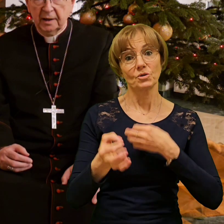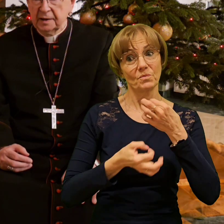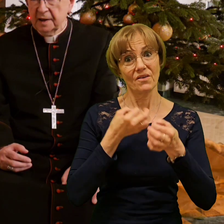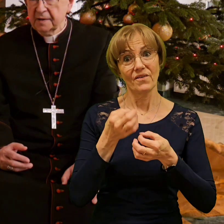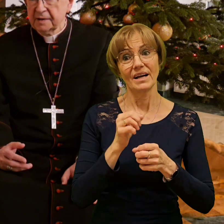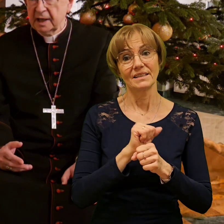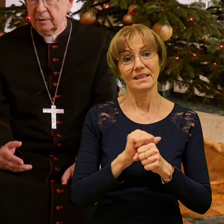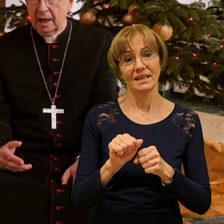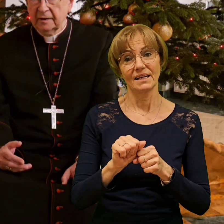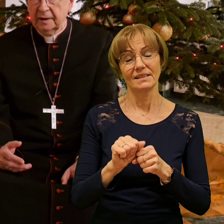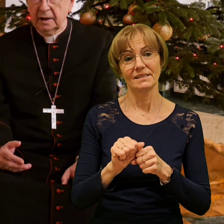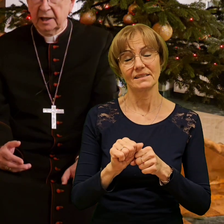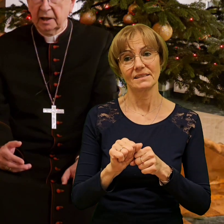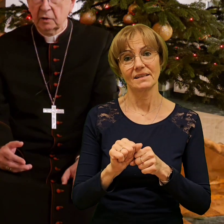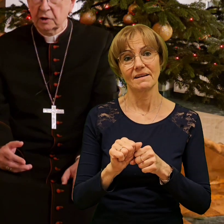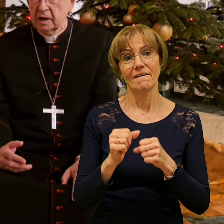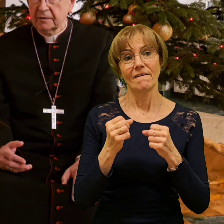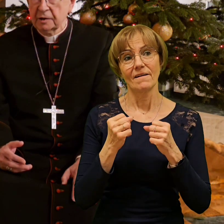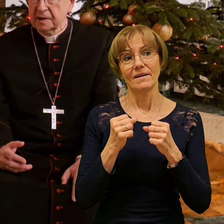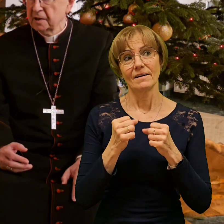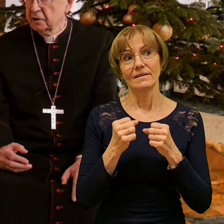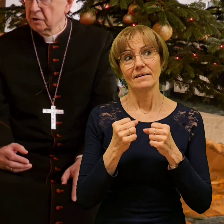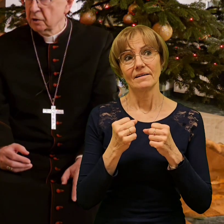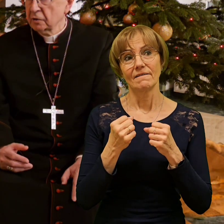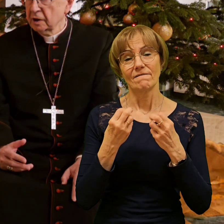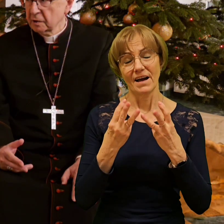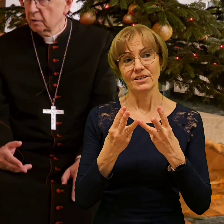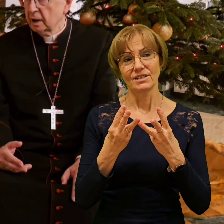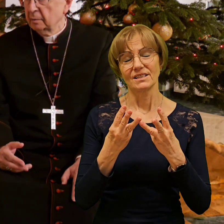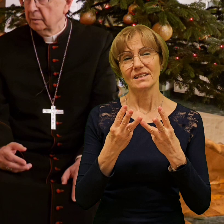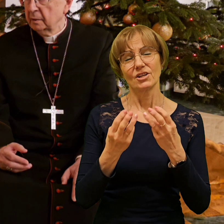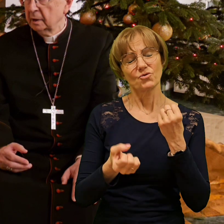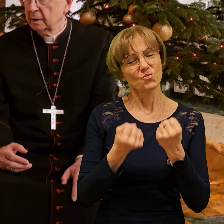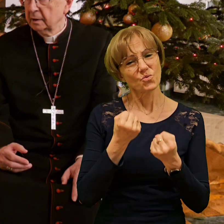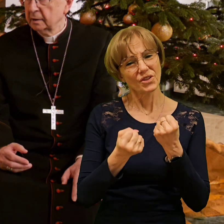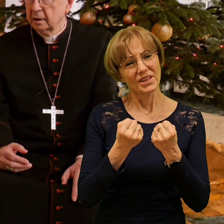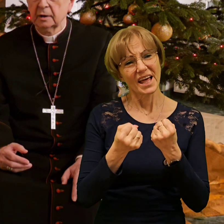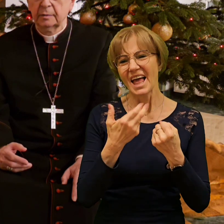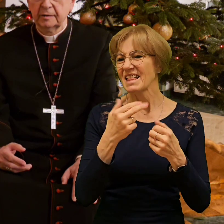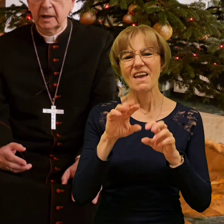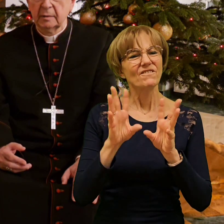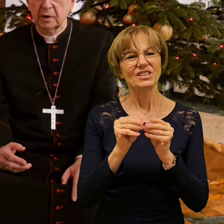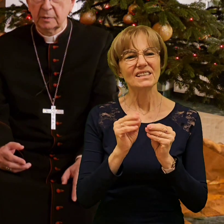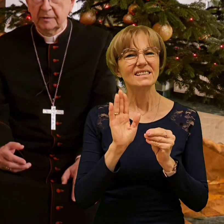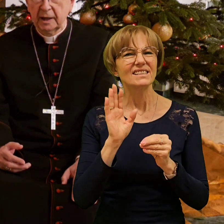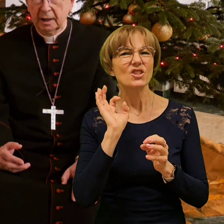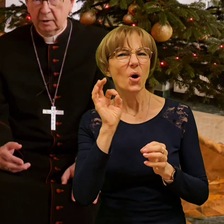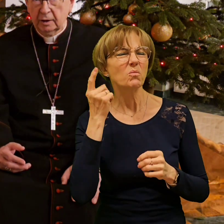nie jest wcale łatwe. Dlatego, że nie wszyscy cieszą się słucham. Odpowiednie to śpiewanie kolei.